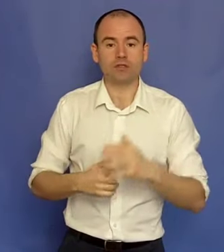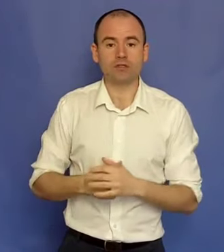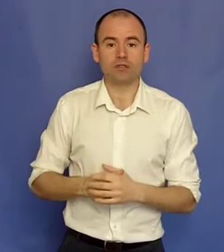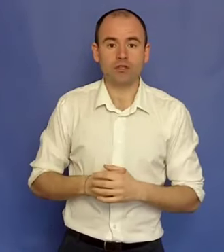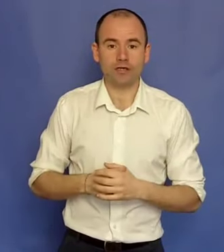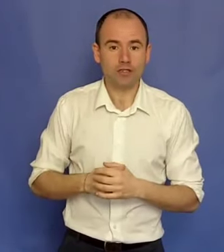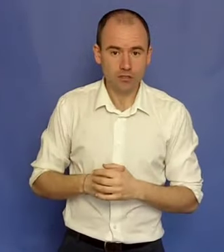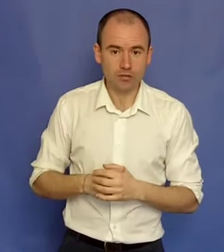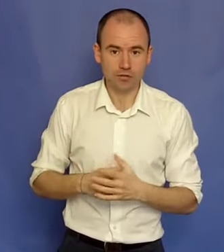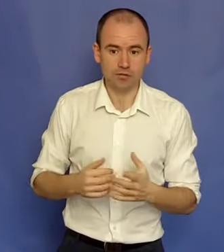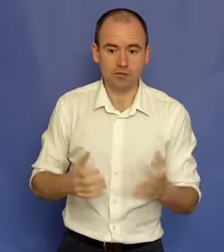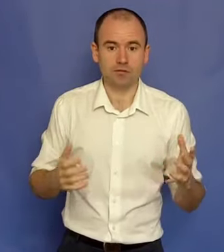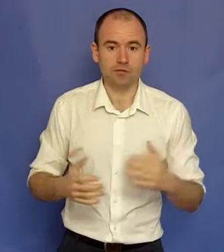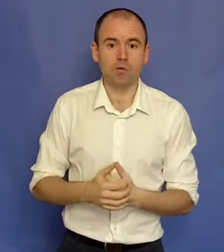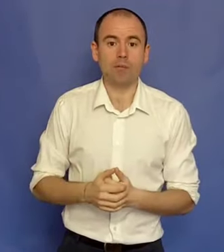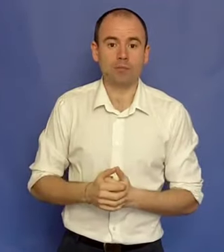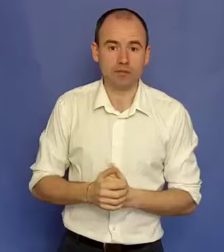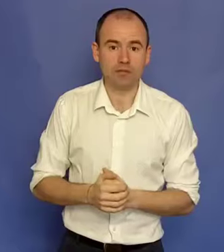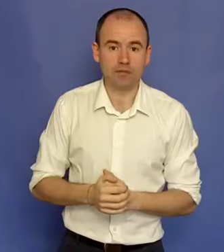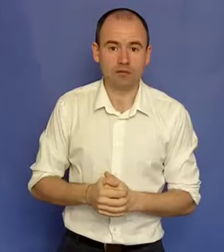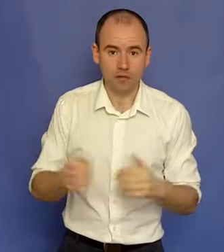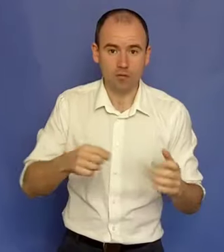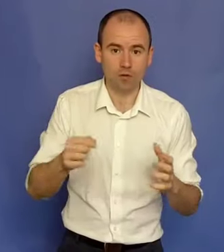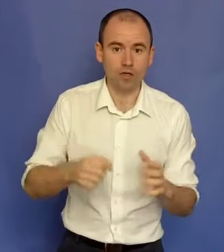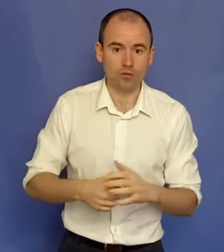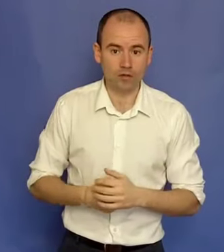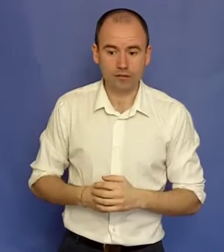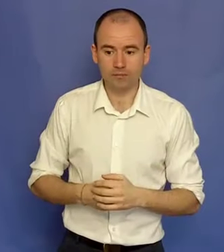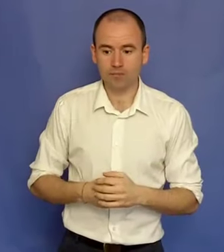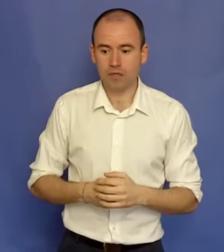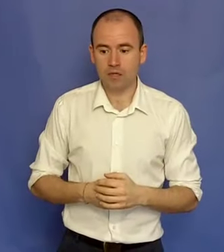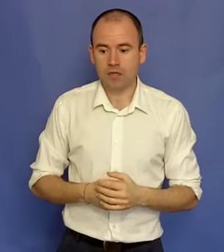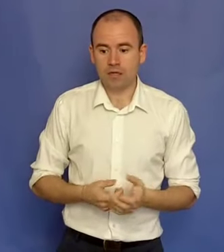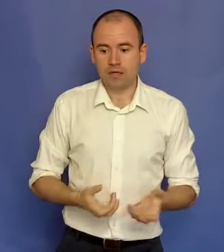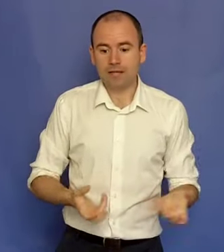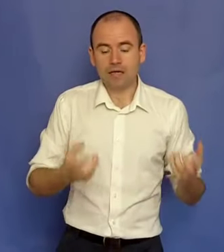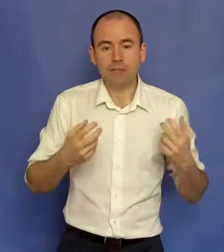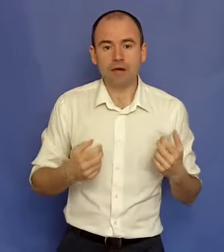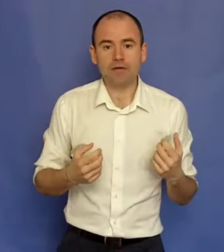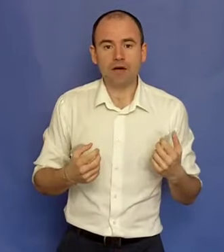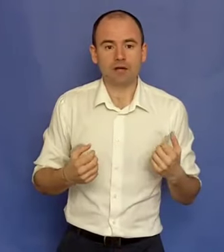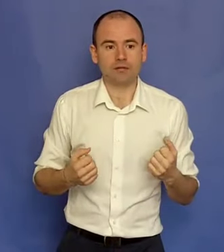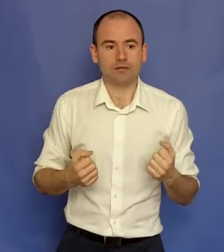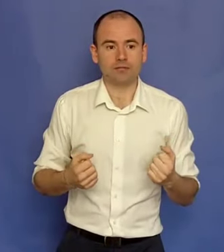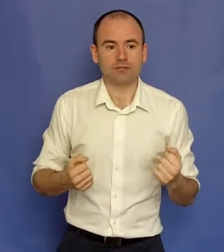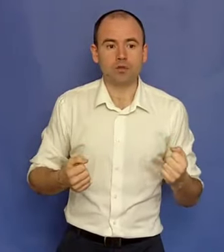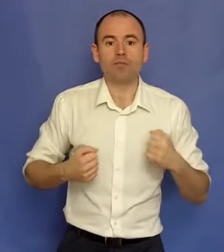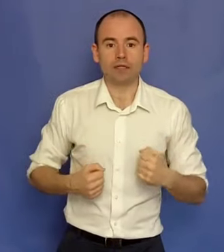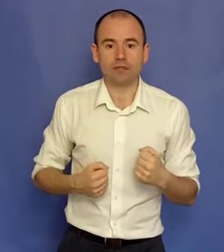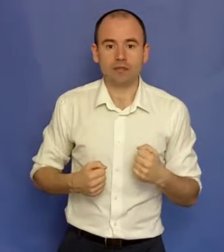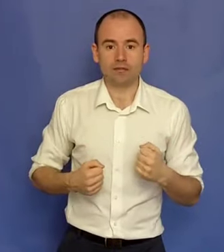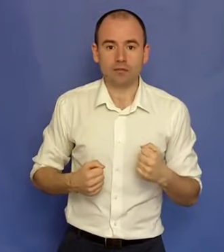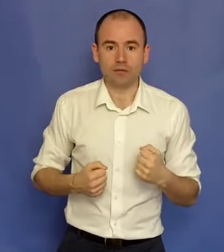ești dentist și ai 5 oameni pe zi cu care lucrezi, dacă ai mai avea 2 parteneri, să zicem,